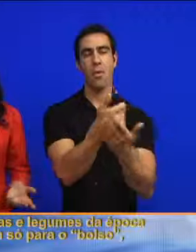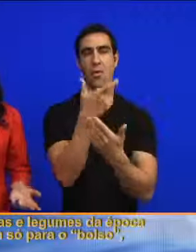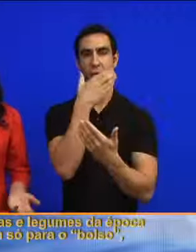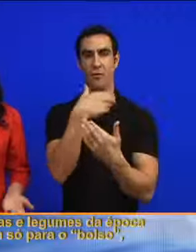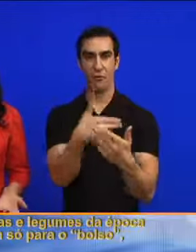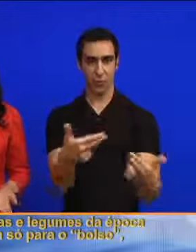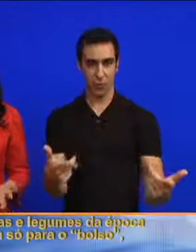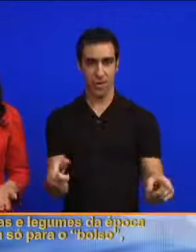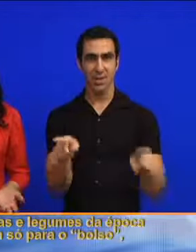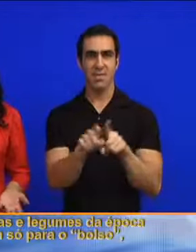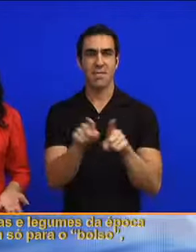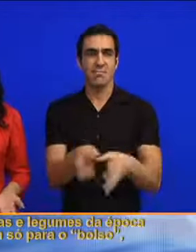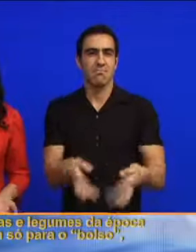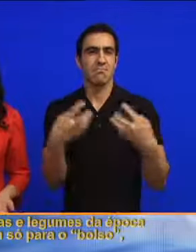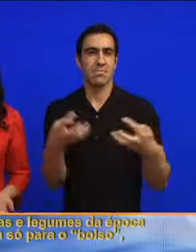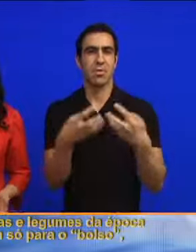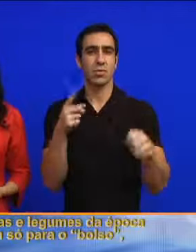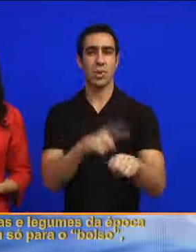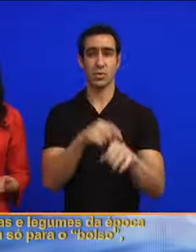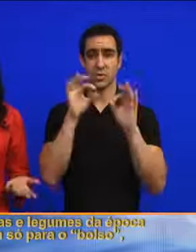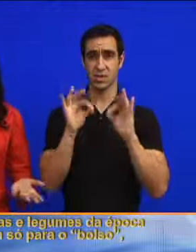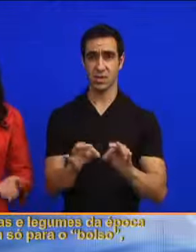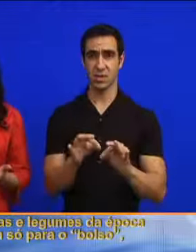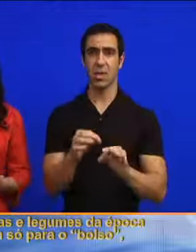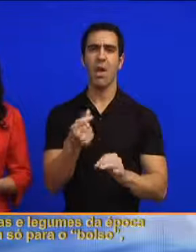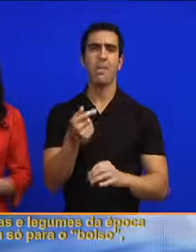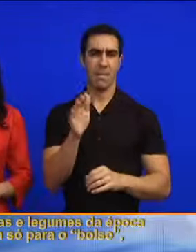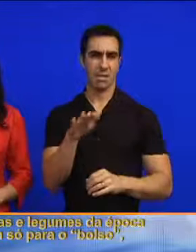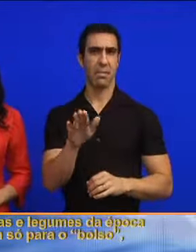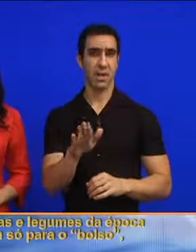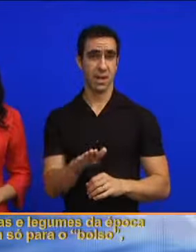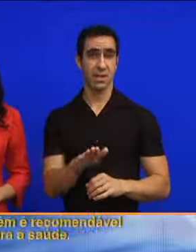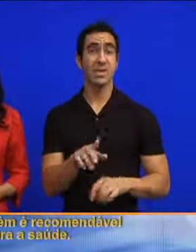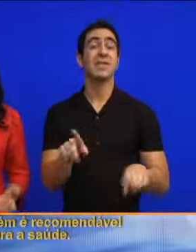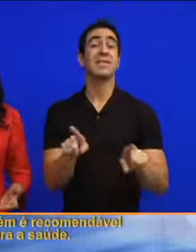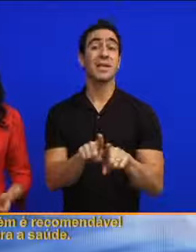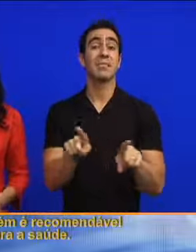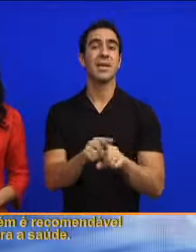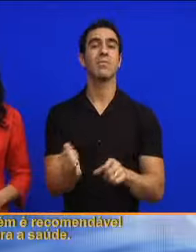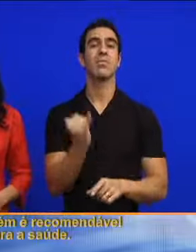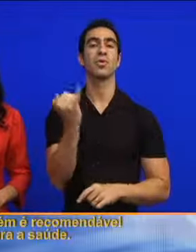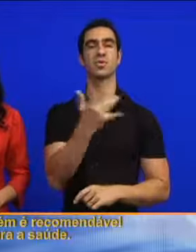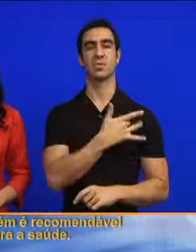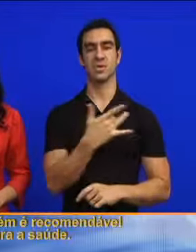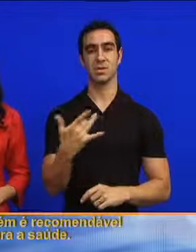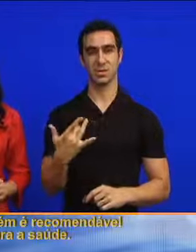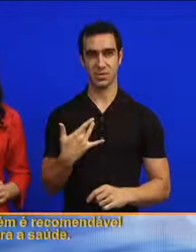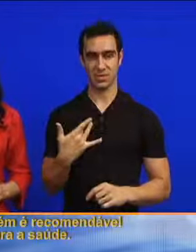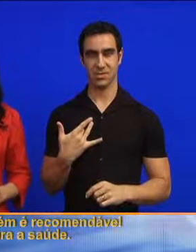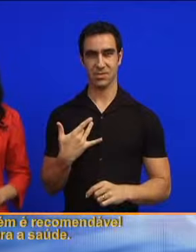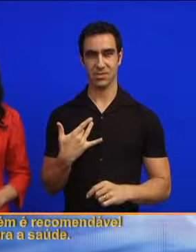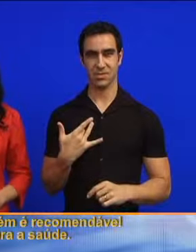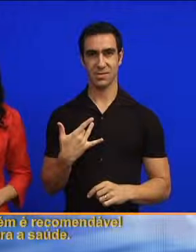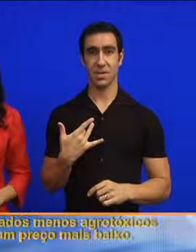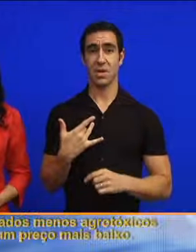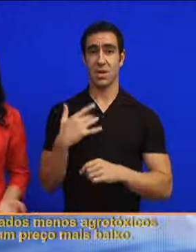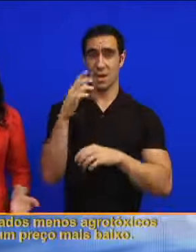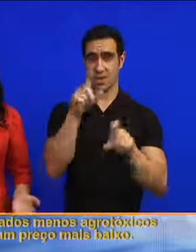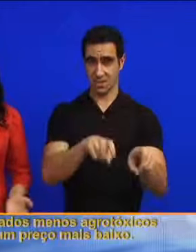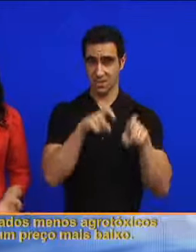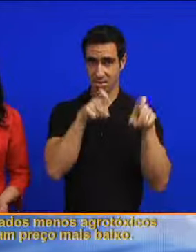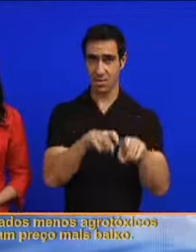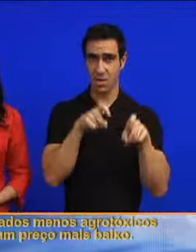Comprar frutas e legumes da época não é bom só para o bolso, mas também é recomendável para a saúde.